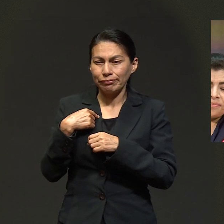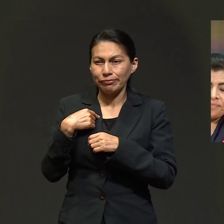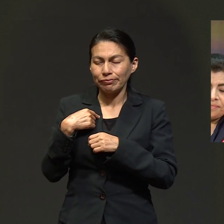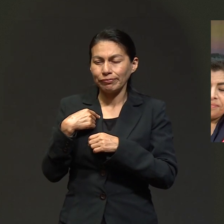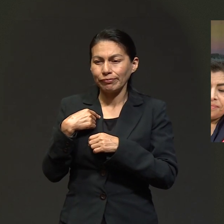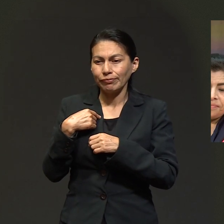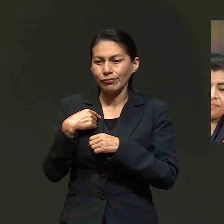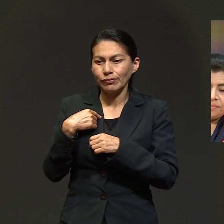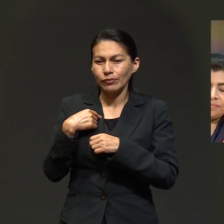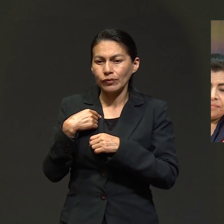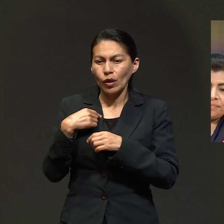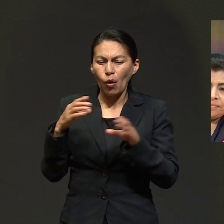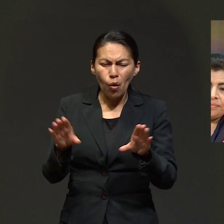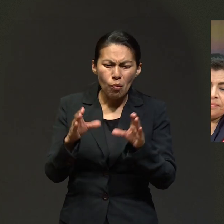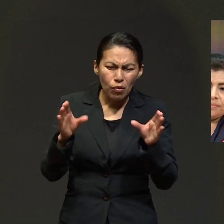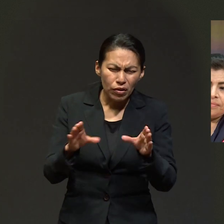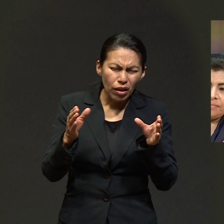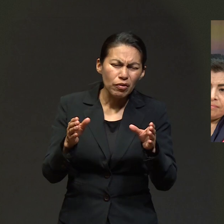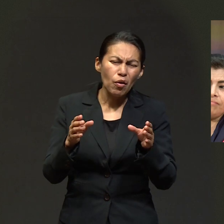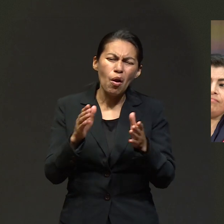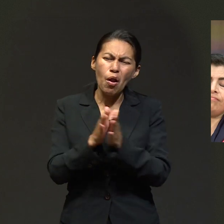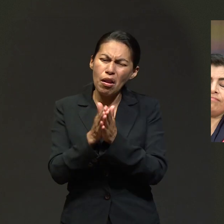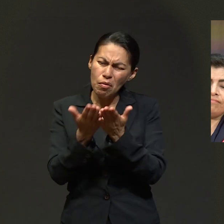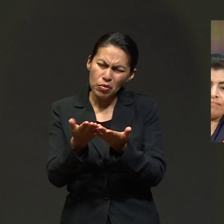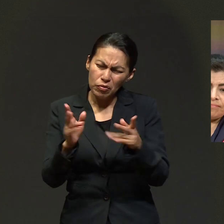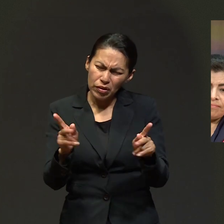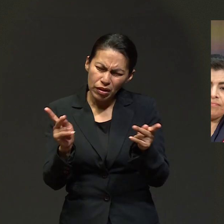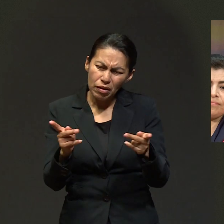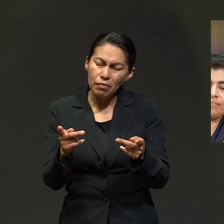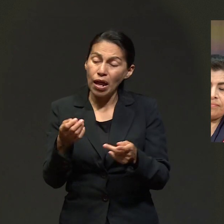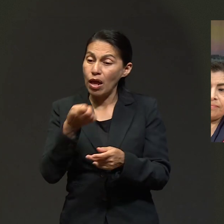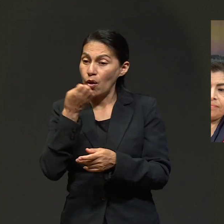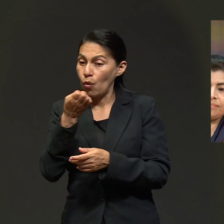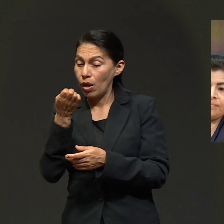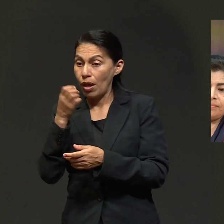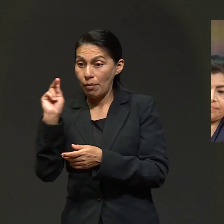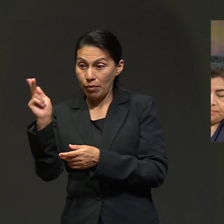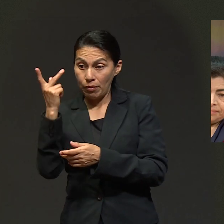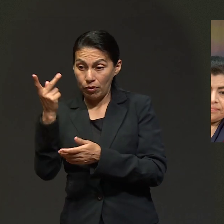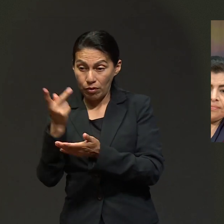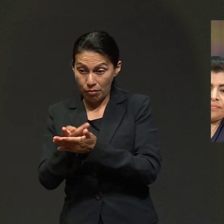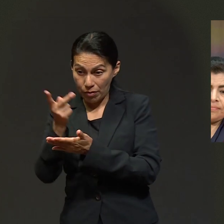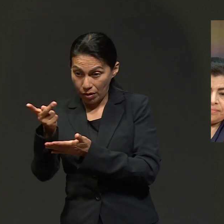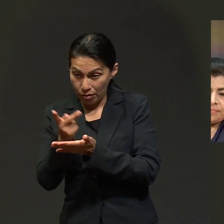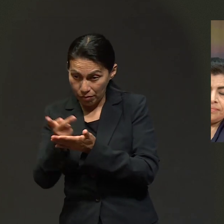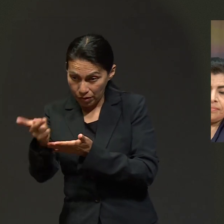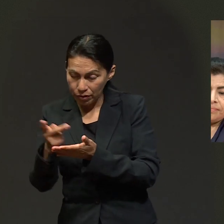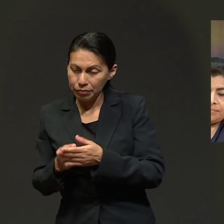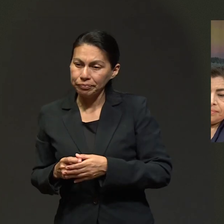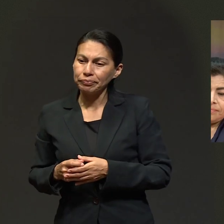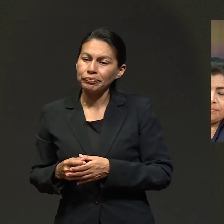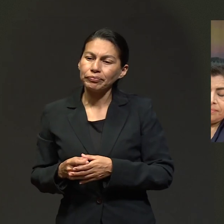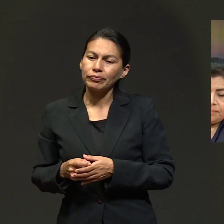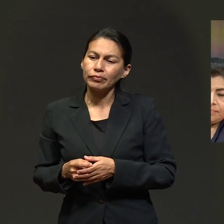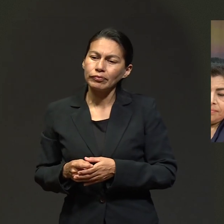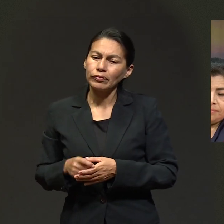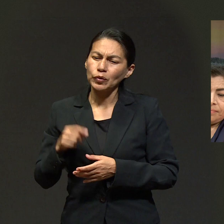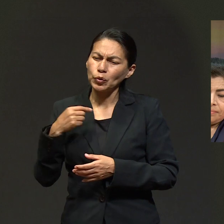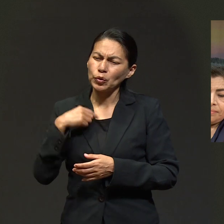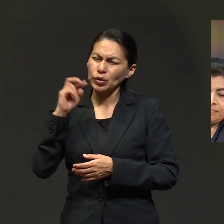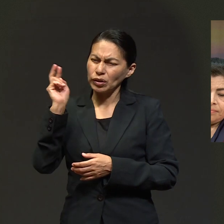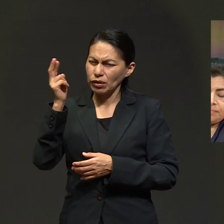2016. Fíjese que yo estaba, Pastor, estaba colportando precisamente para igual pagar un poquito de mis estudios de la preparatoria.